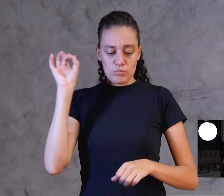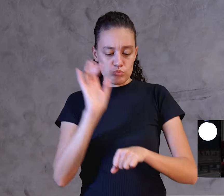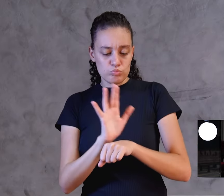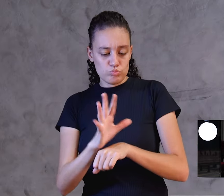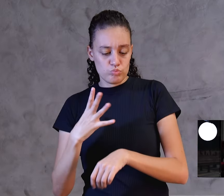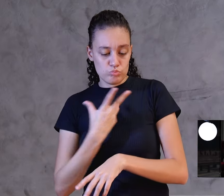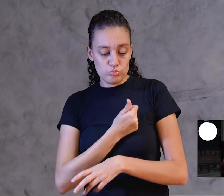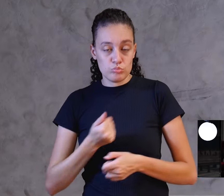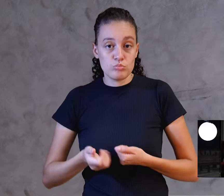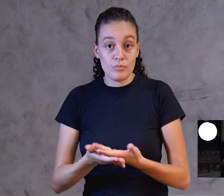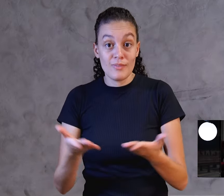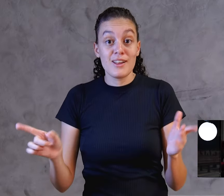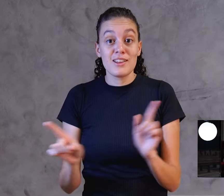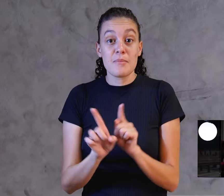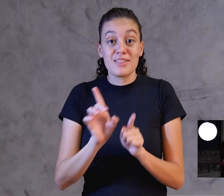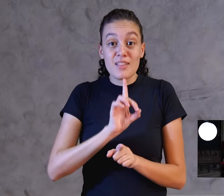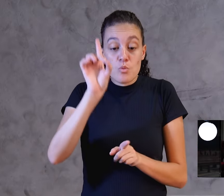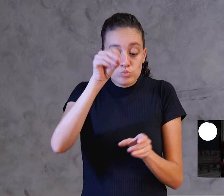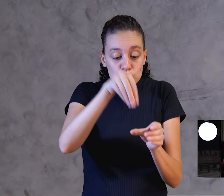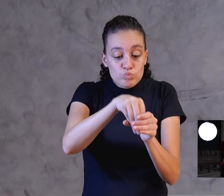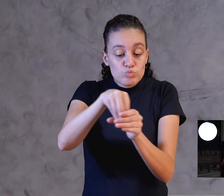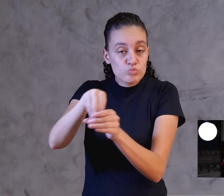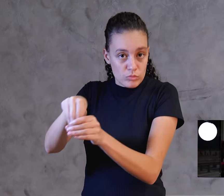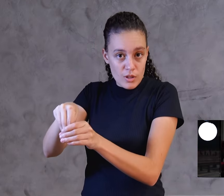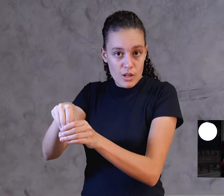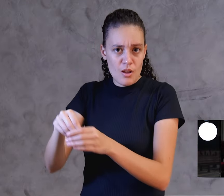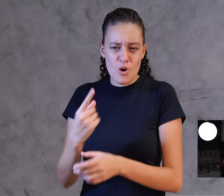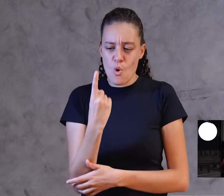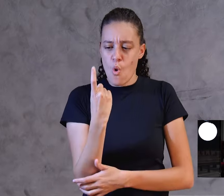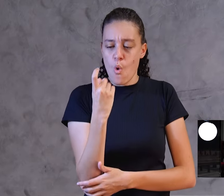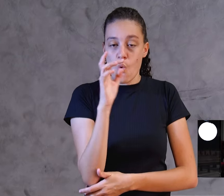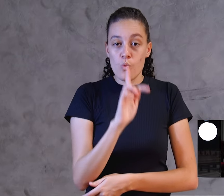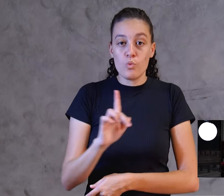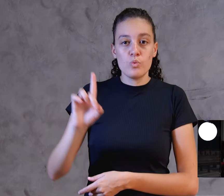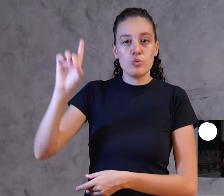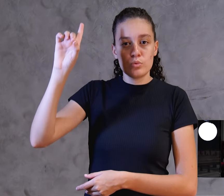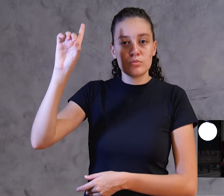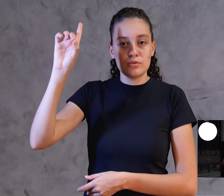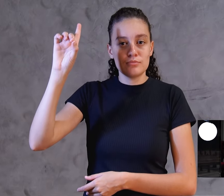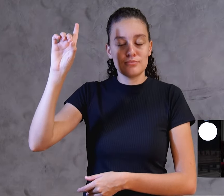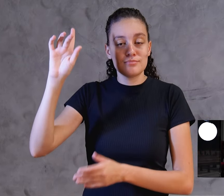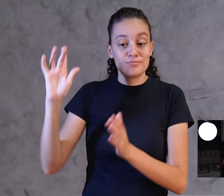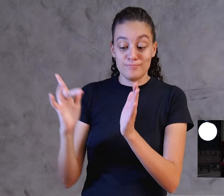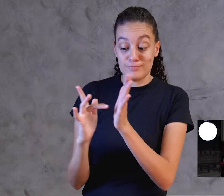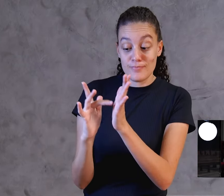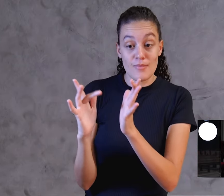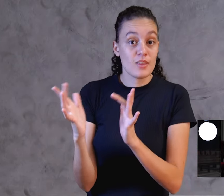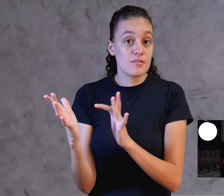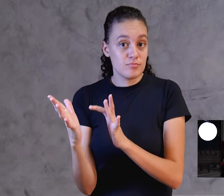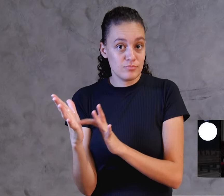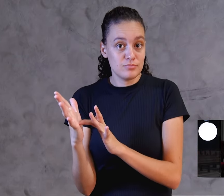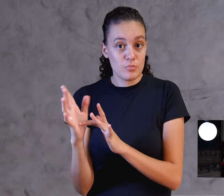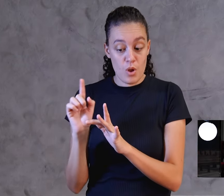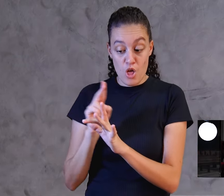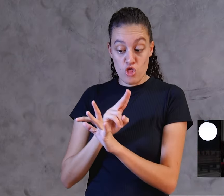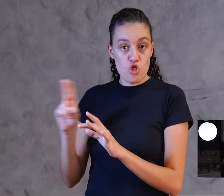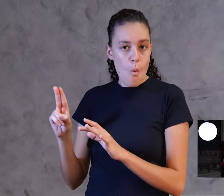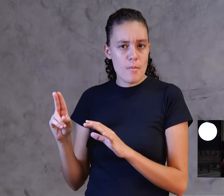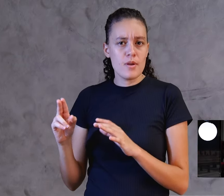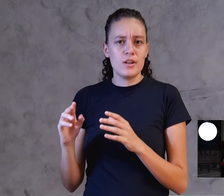em todos. Um só Deus, Jesus Cristo, porque esse é o nome que toda família no